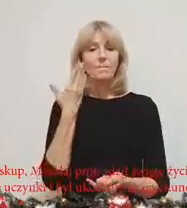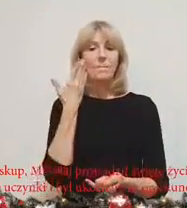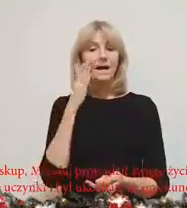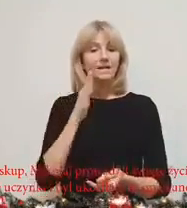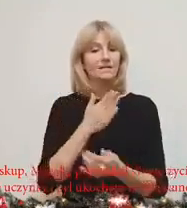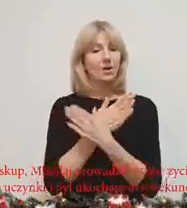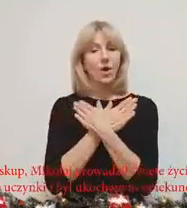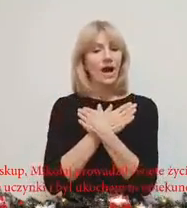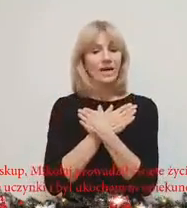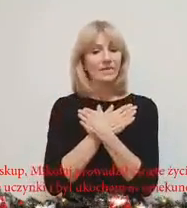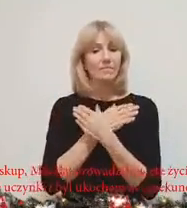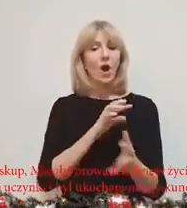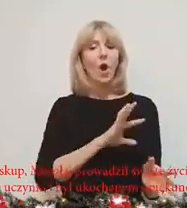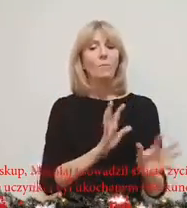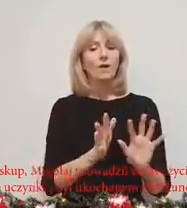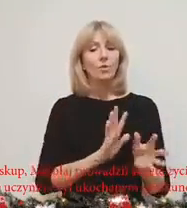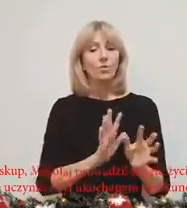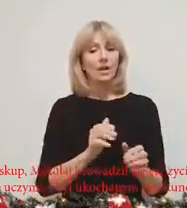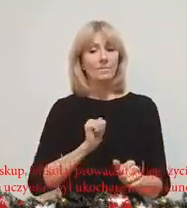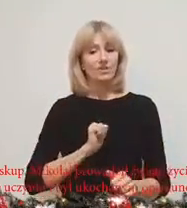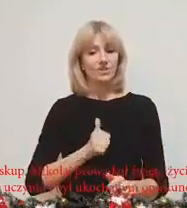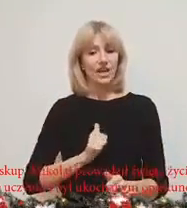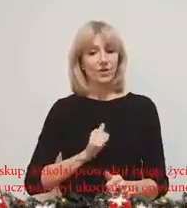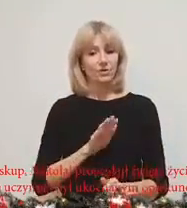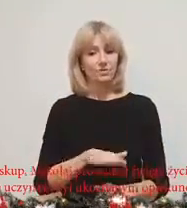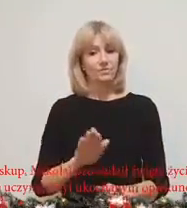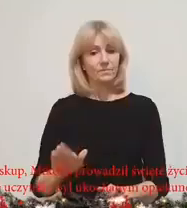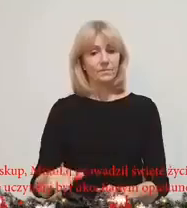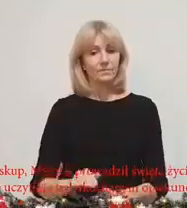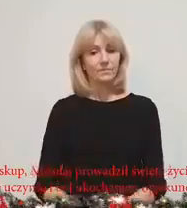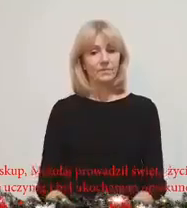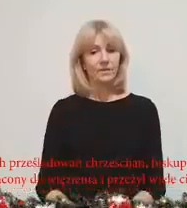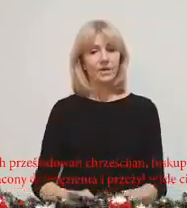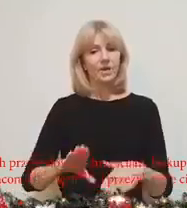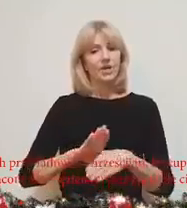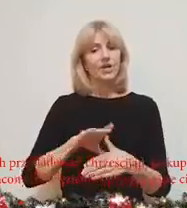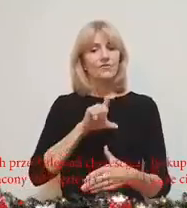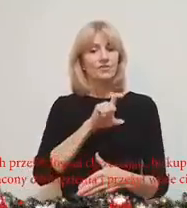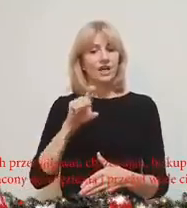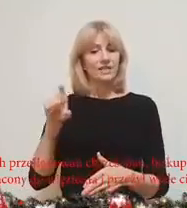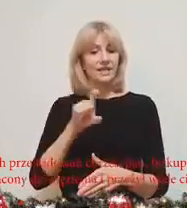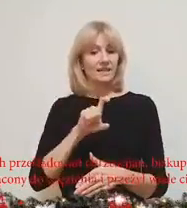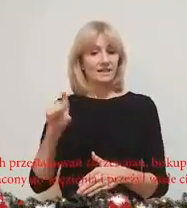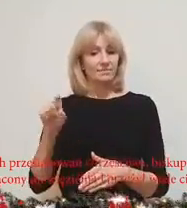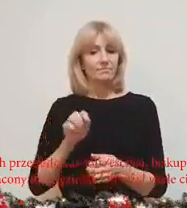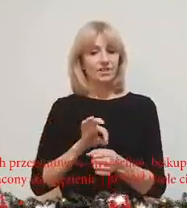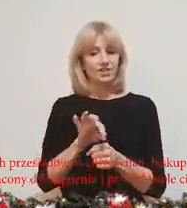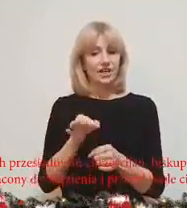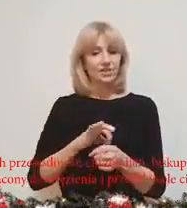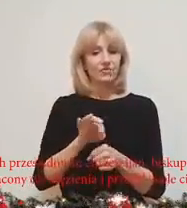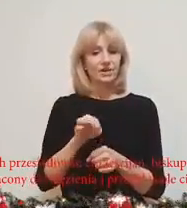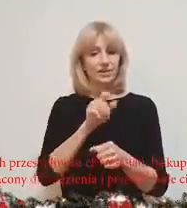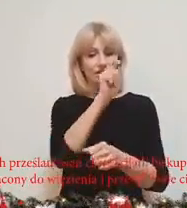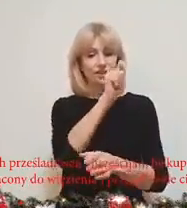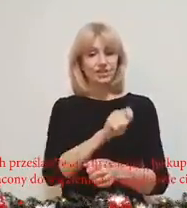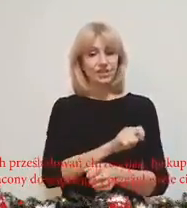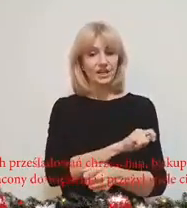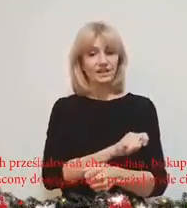bardzo kochanym opiekunem sierot. W czasach prześladowań chrześcijan